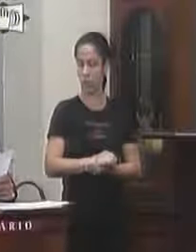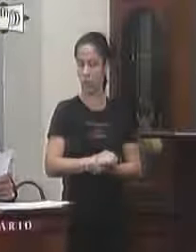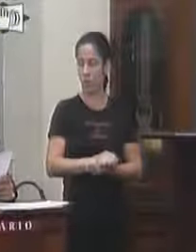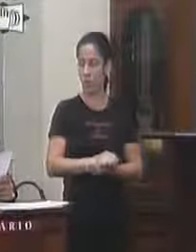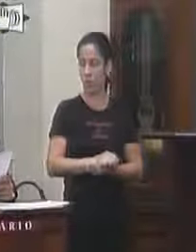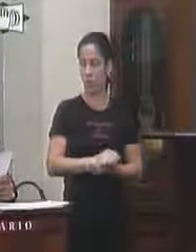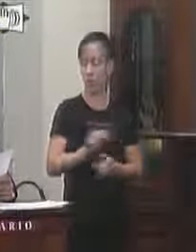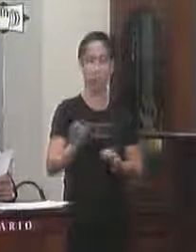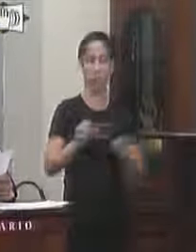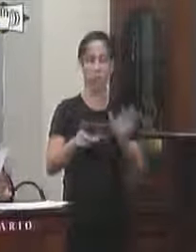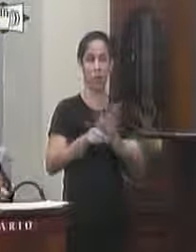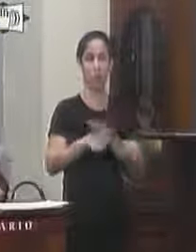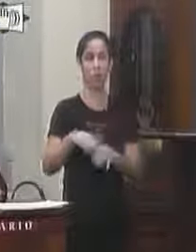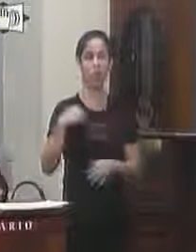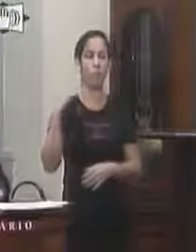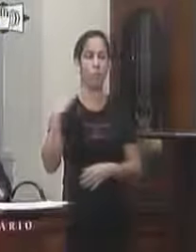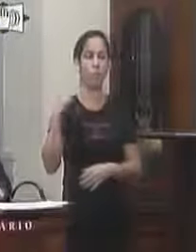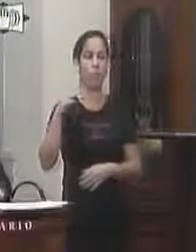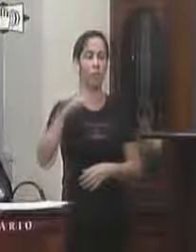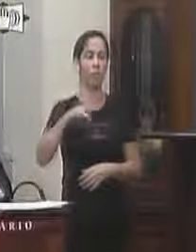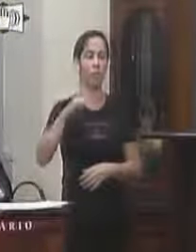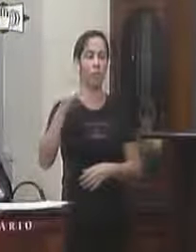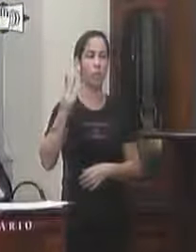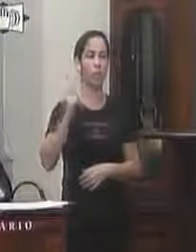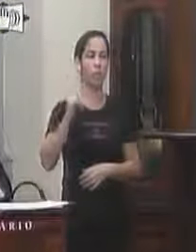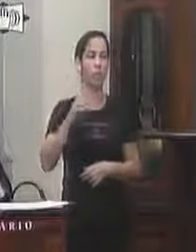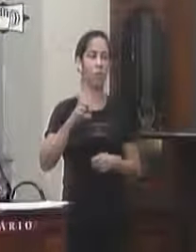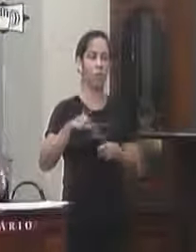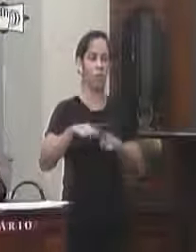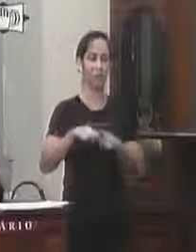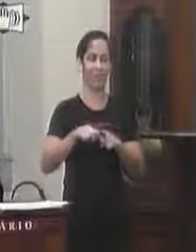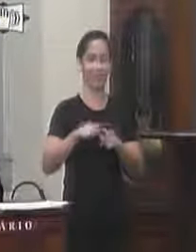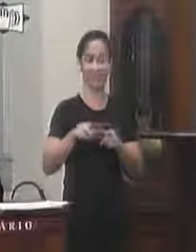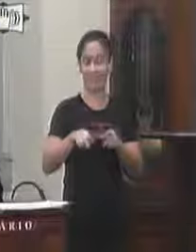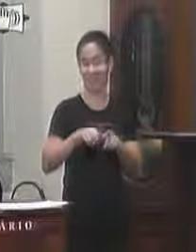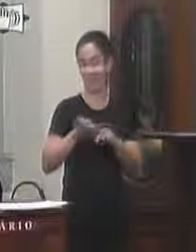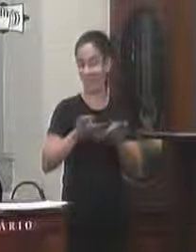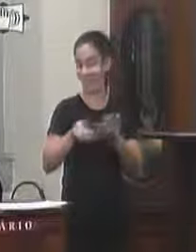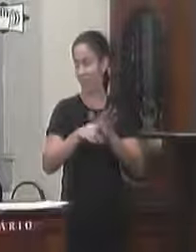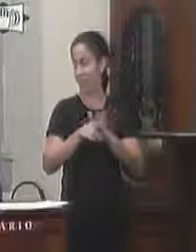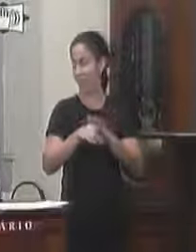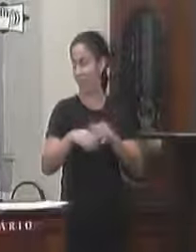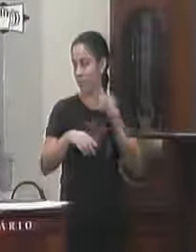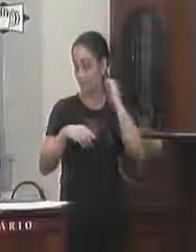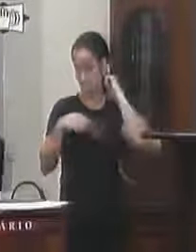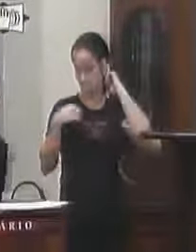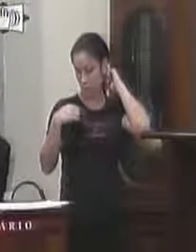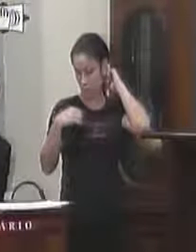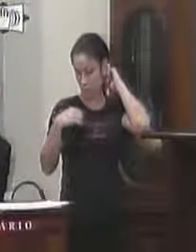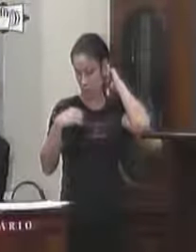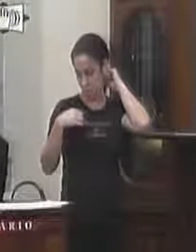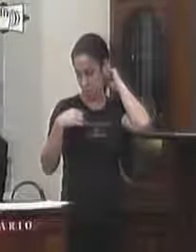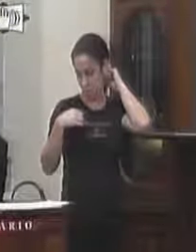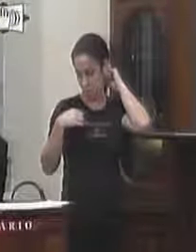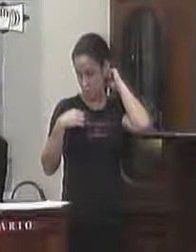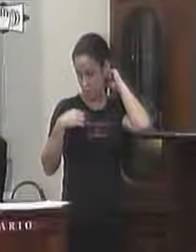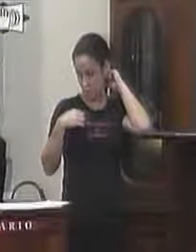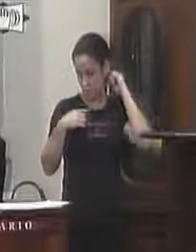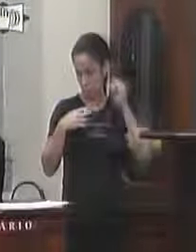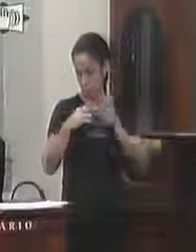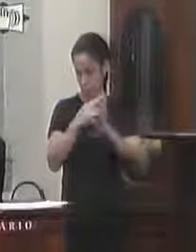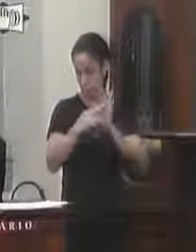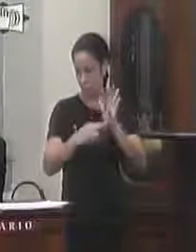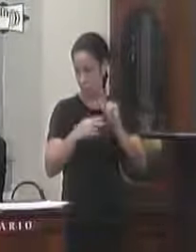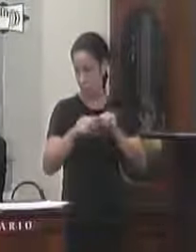o projeto de lei ordinada teve apreciação desta comissão quanto a conveniência está de projeto de lei ordinada oriando o vereador David Nogueira com a finalidade de denominar